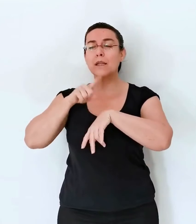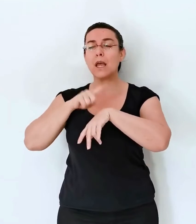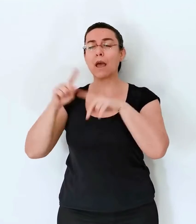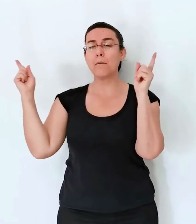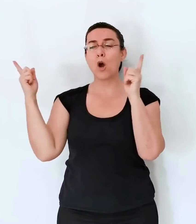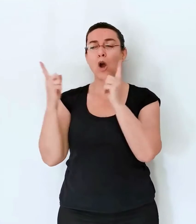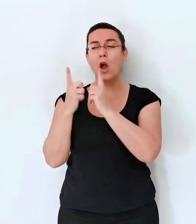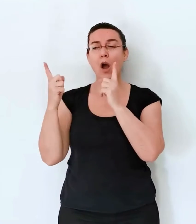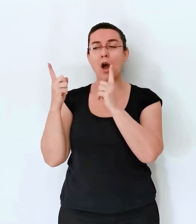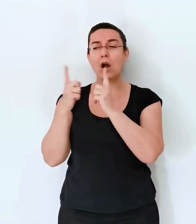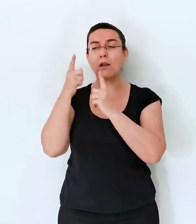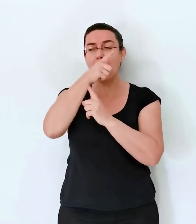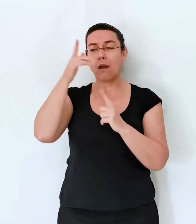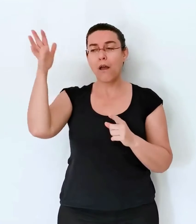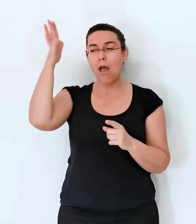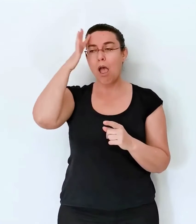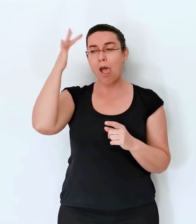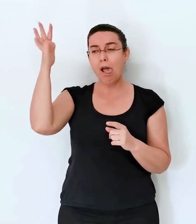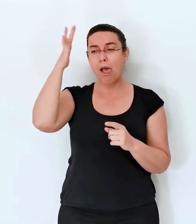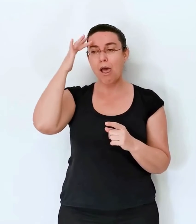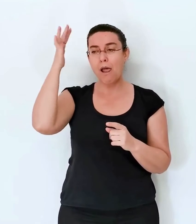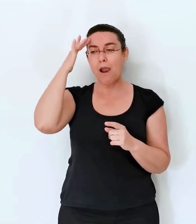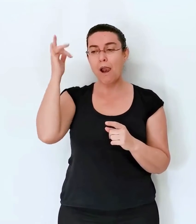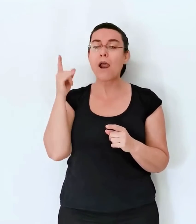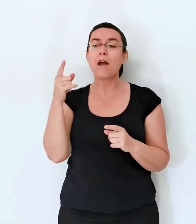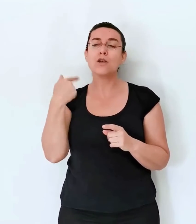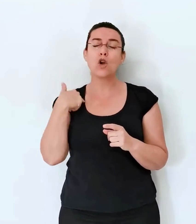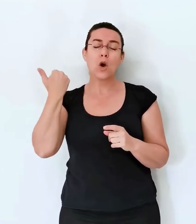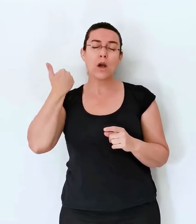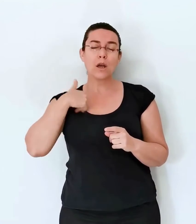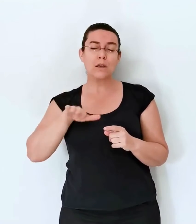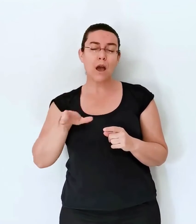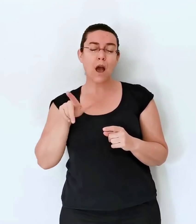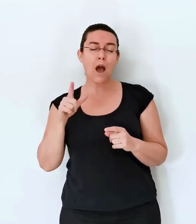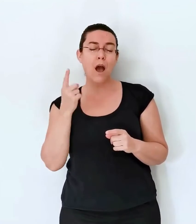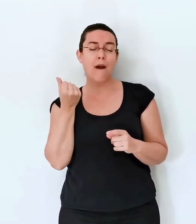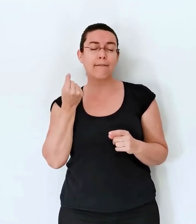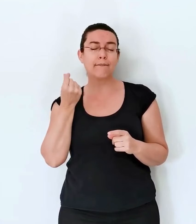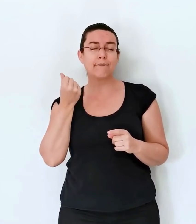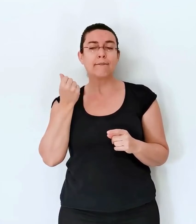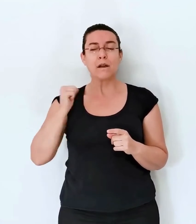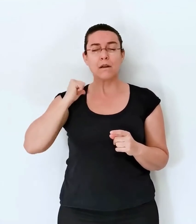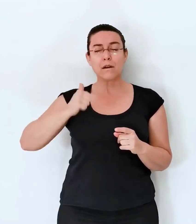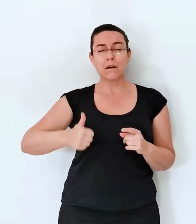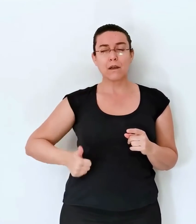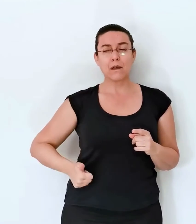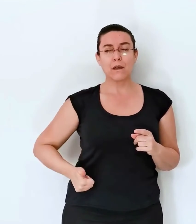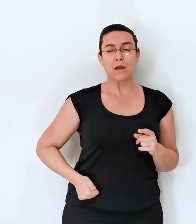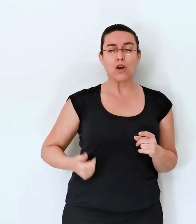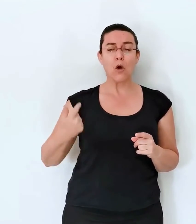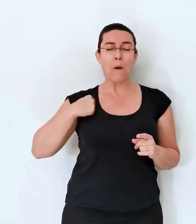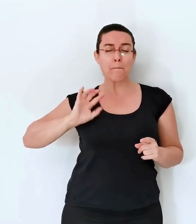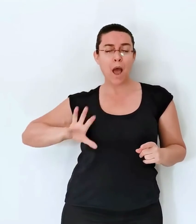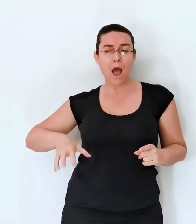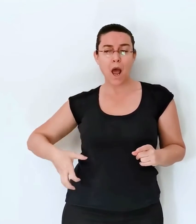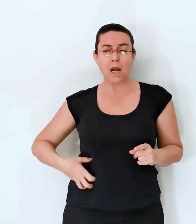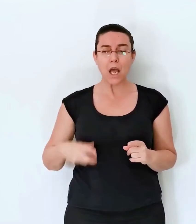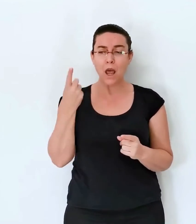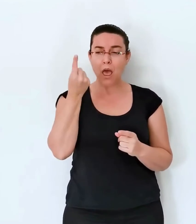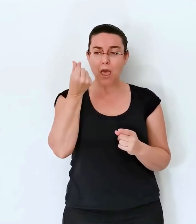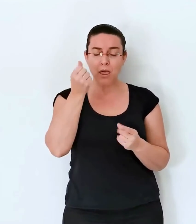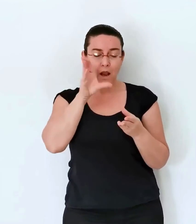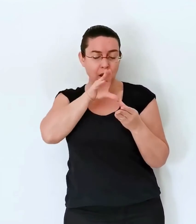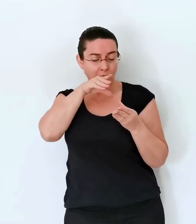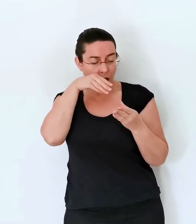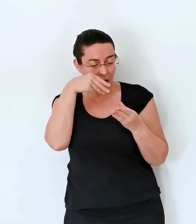rápidos efectos, que sólo en pocos meses, cuando ya contemplaban marqueses contando